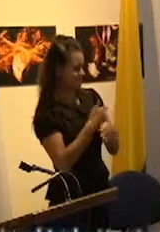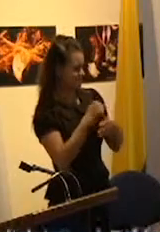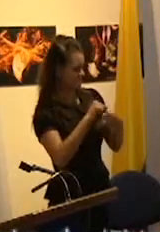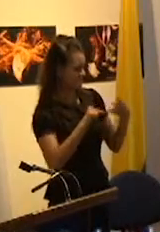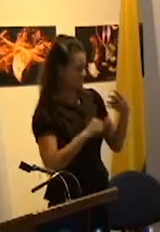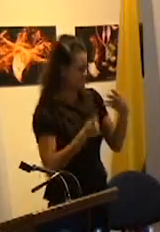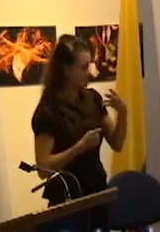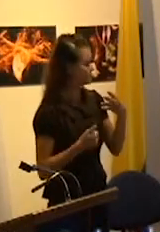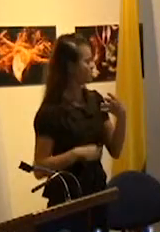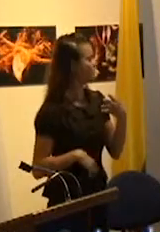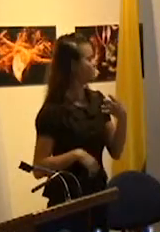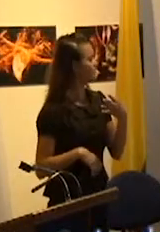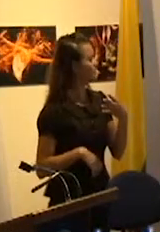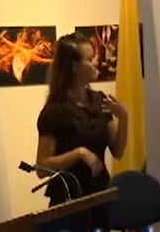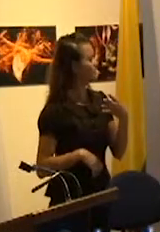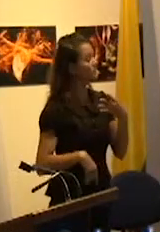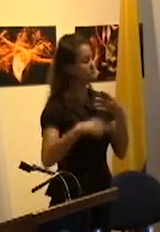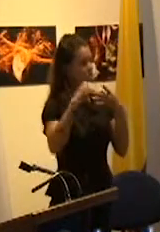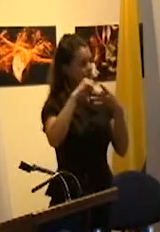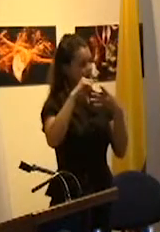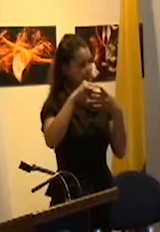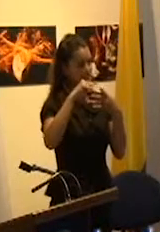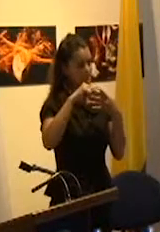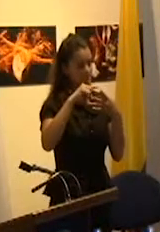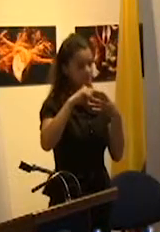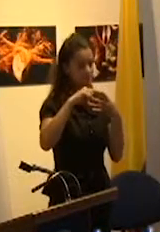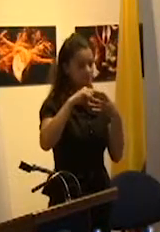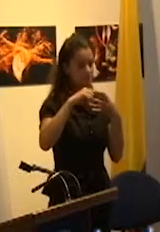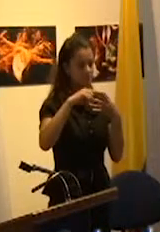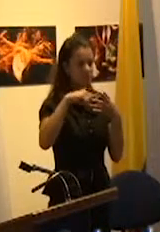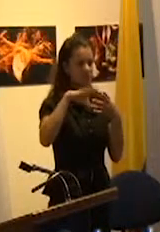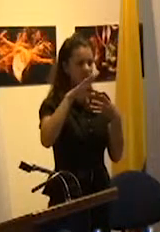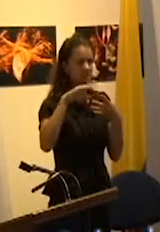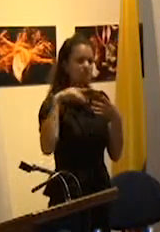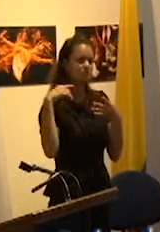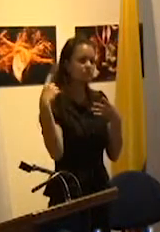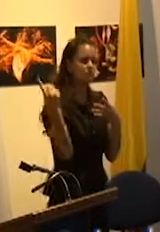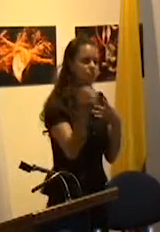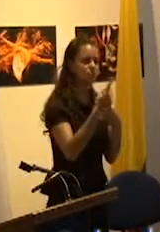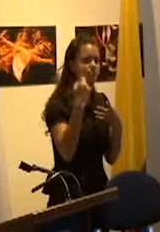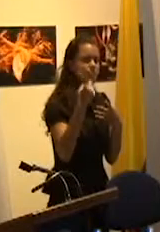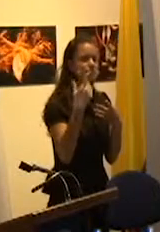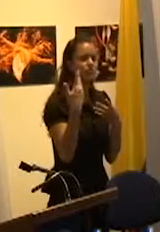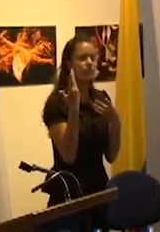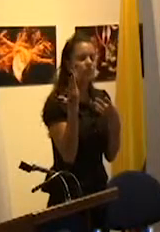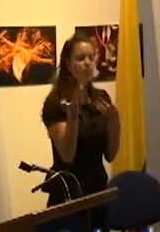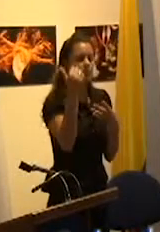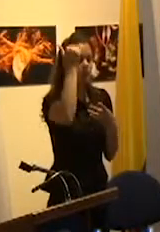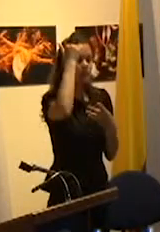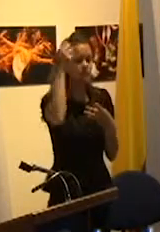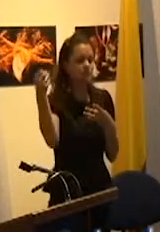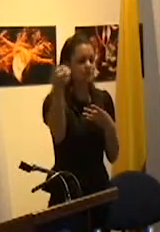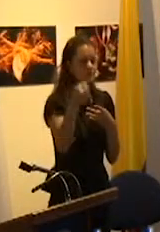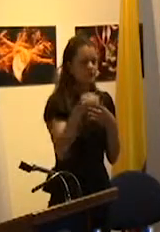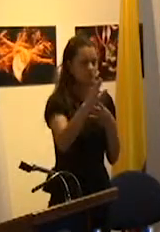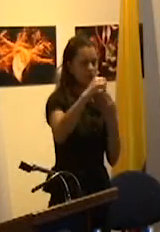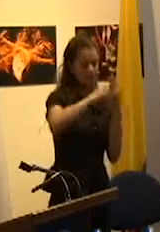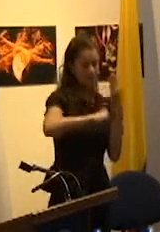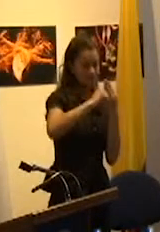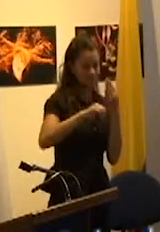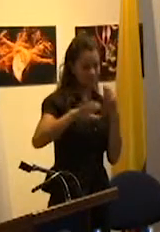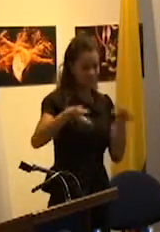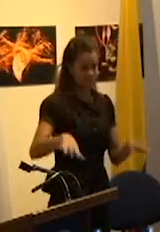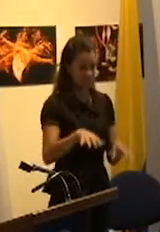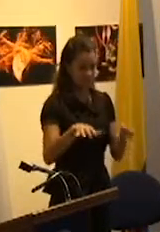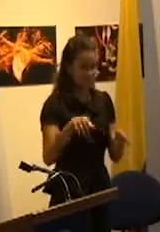una es que la modalidad más frecuente de ejercicio de la autoridad docente en el normalismo afectaba